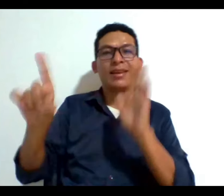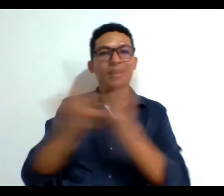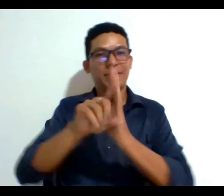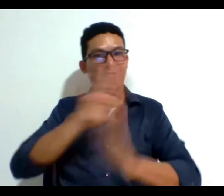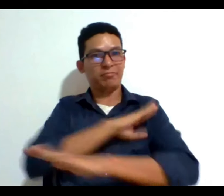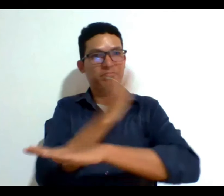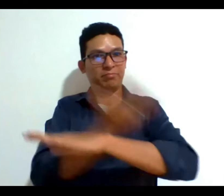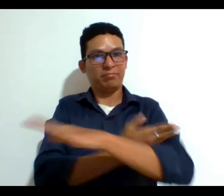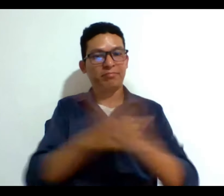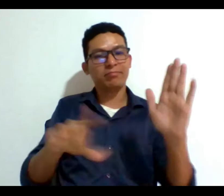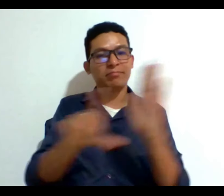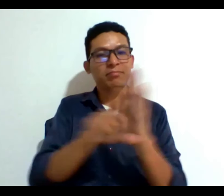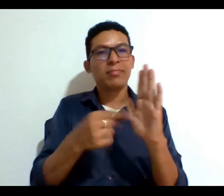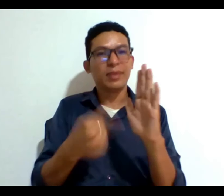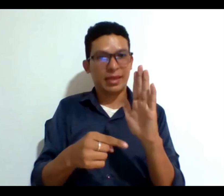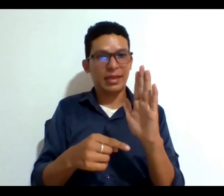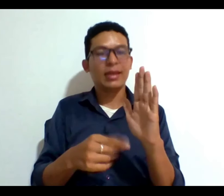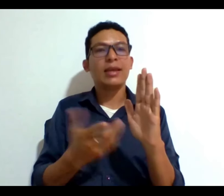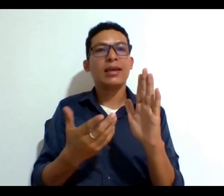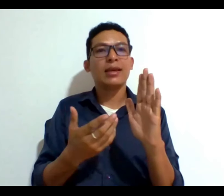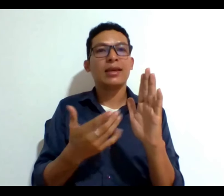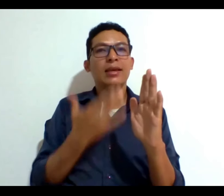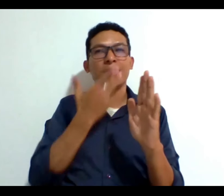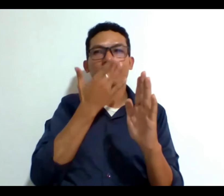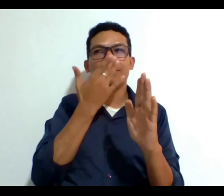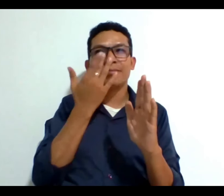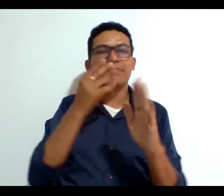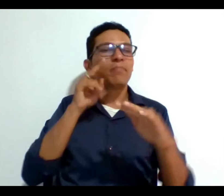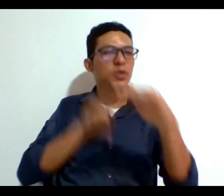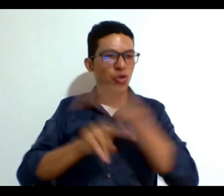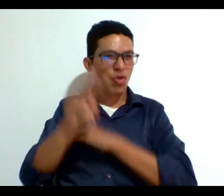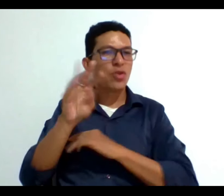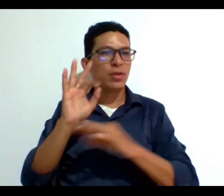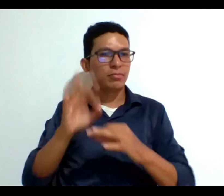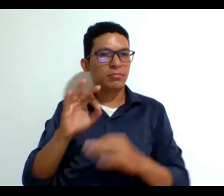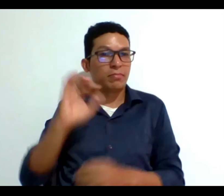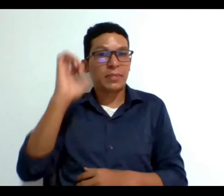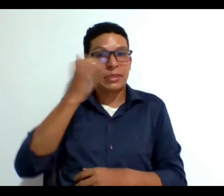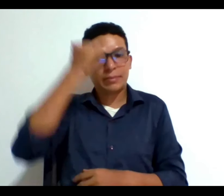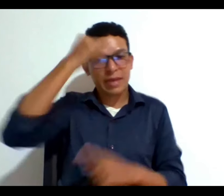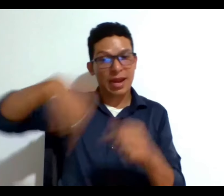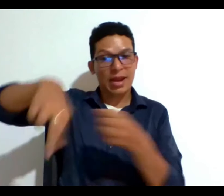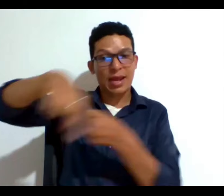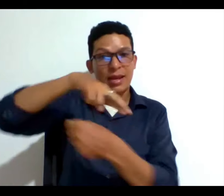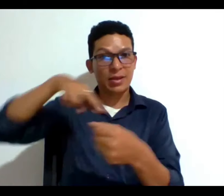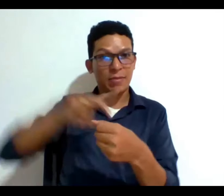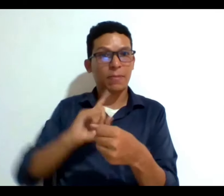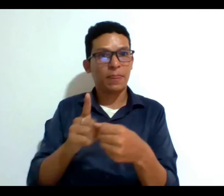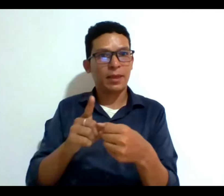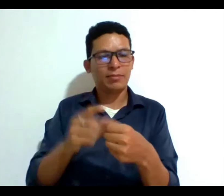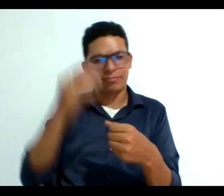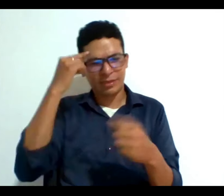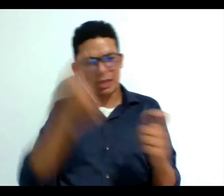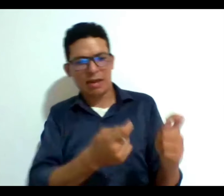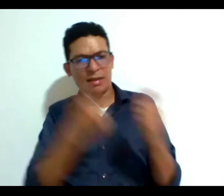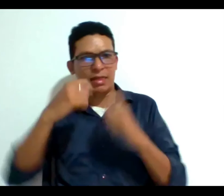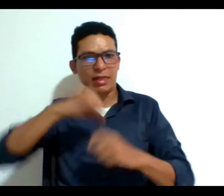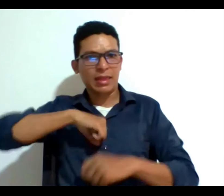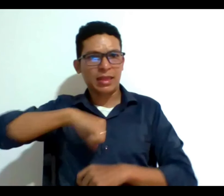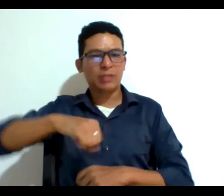legal que es pionera y muy visionaria en la región que elimina la medida de interdicción